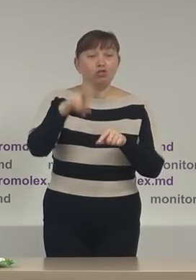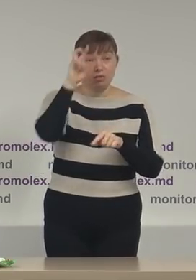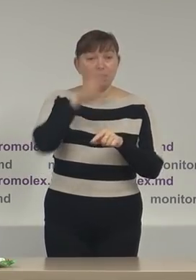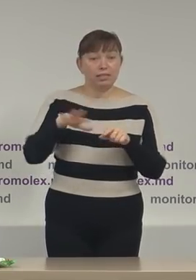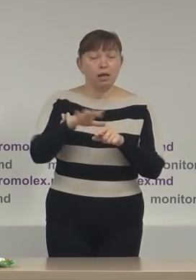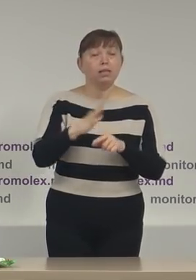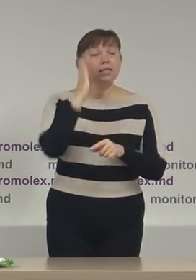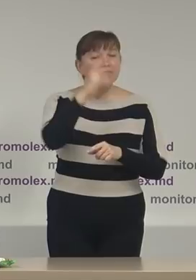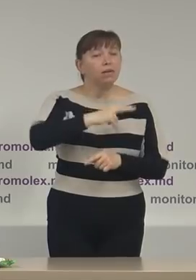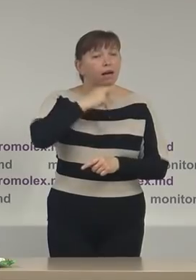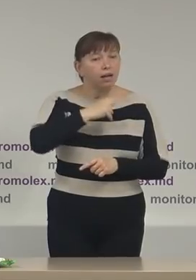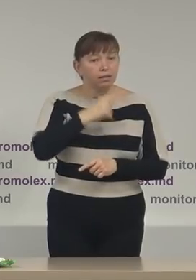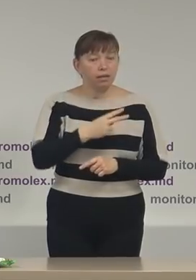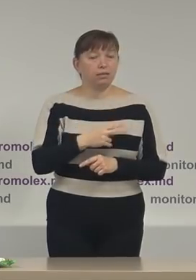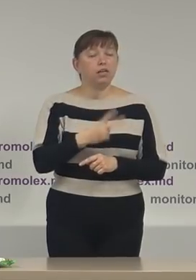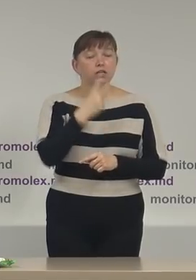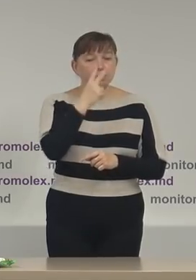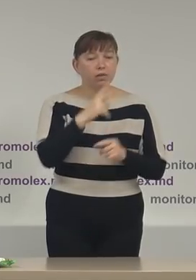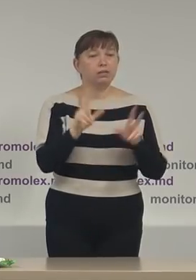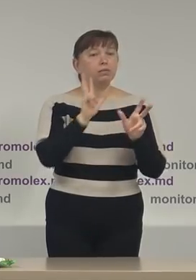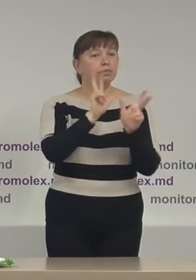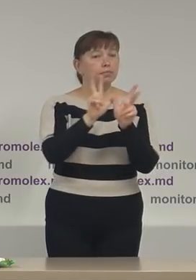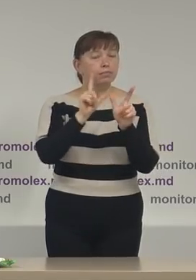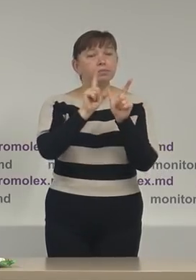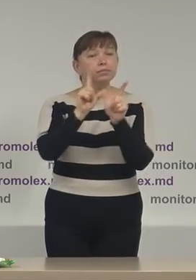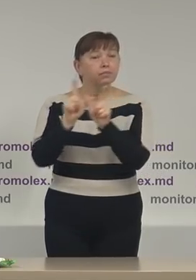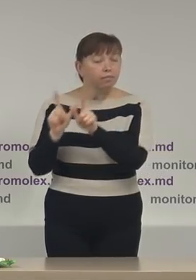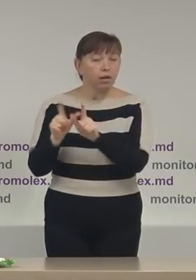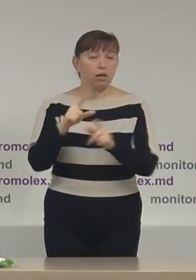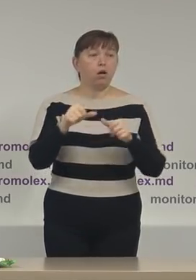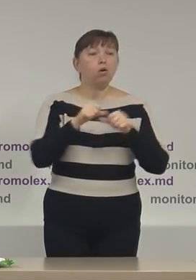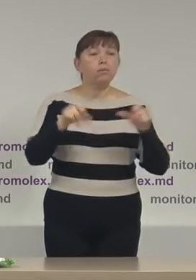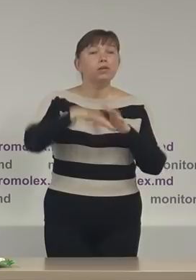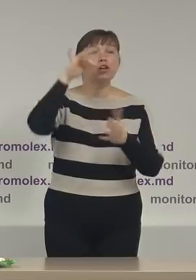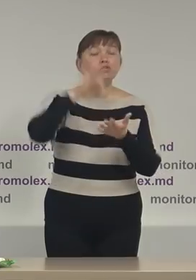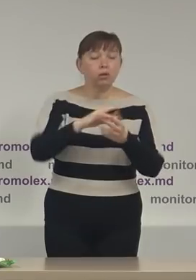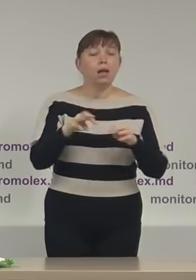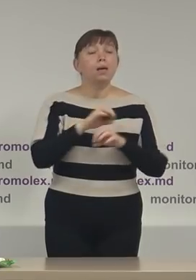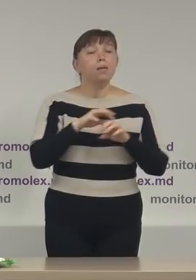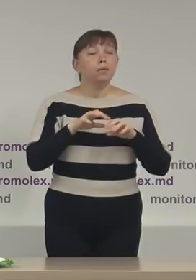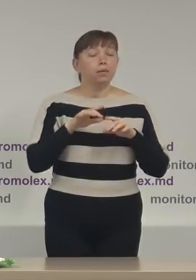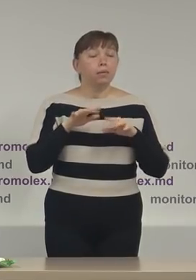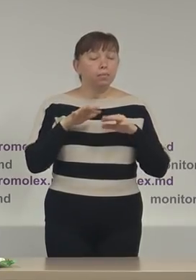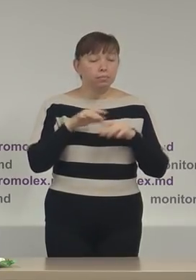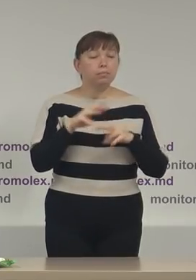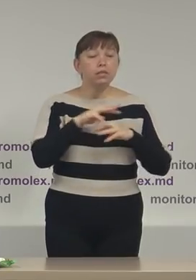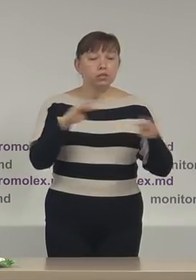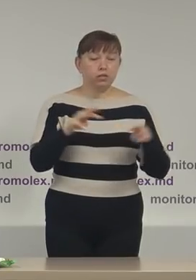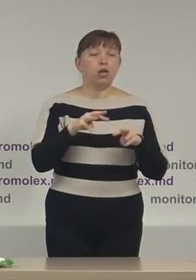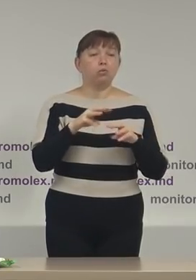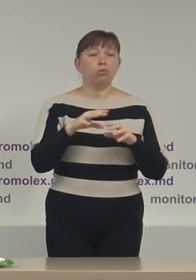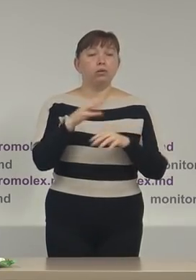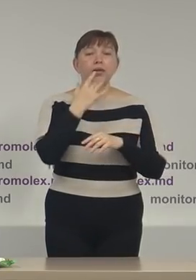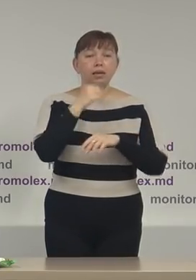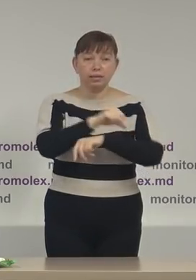să fie atenti și să urmărească paginile Comisiei Electorale Centrale, Ministerului Afacerilor Externe și Integrării